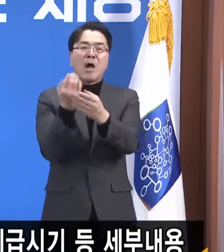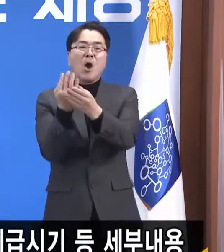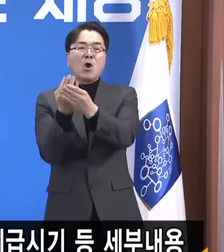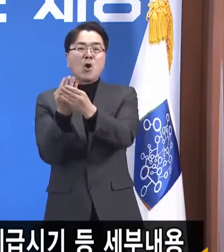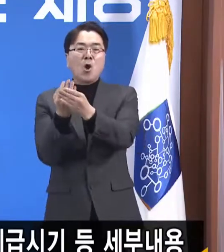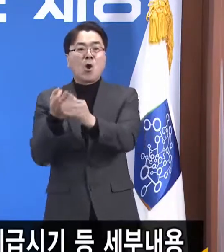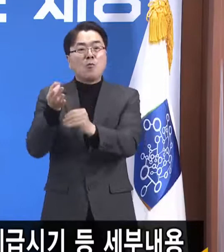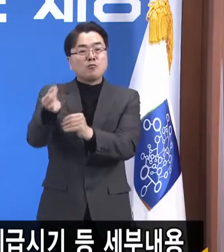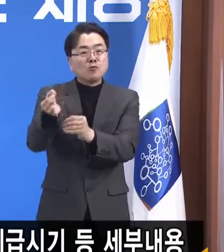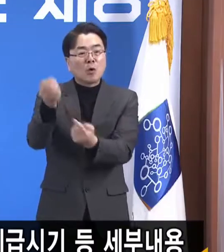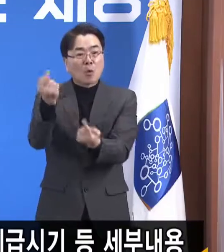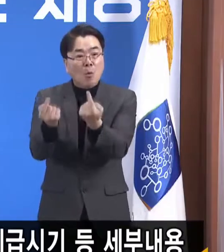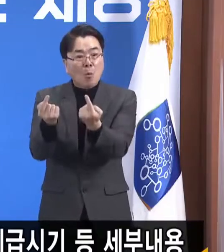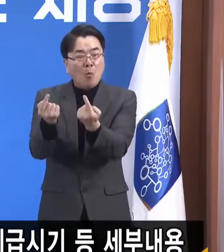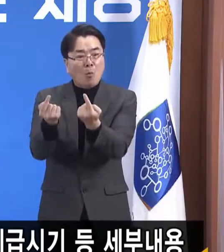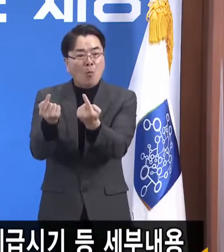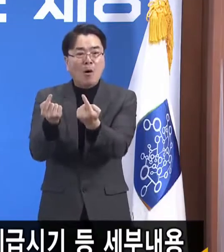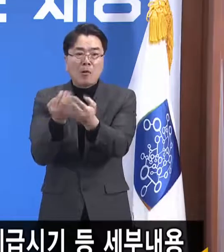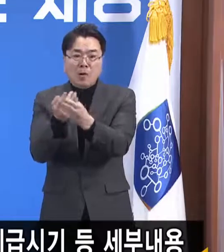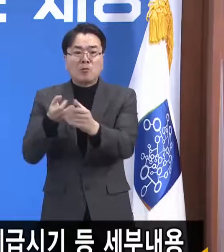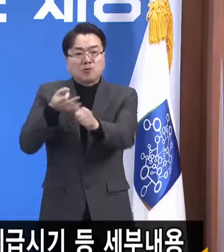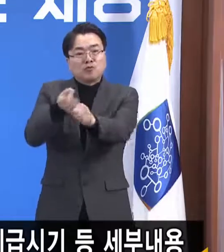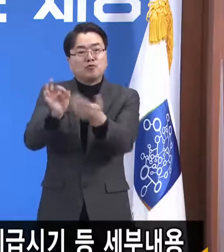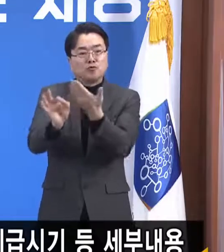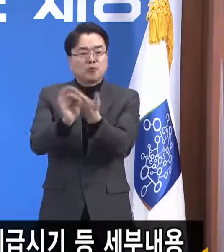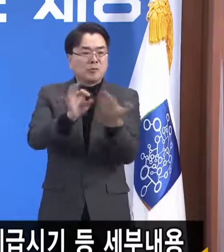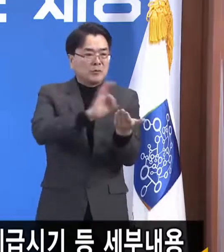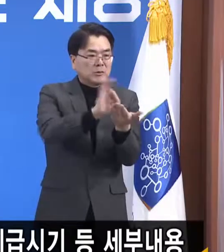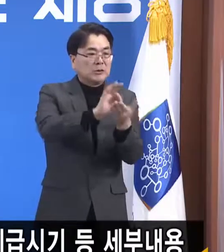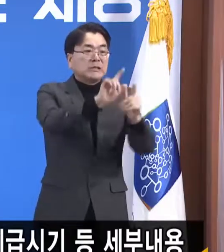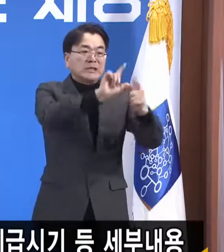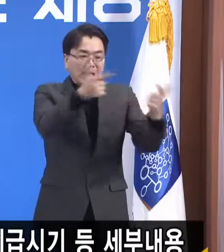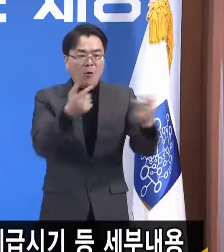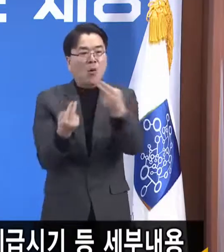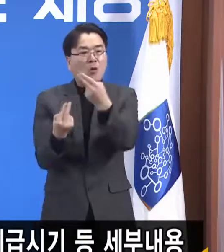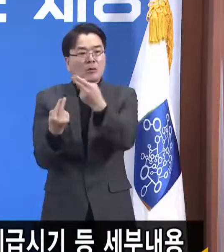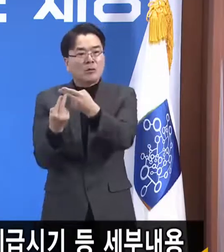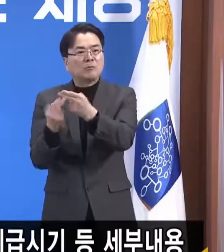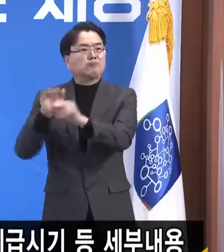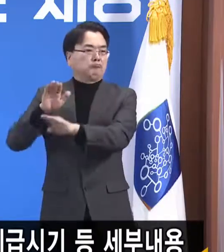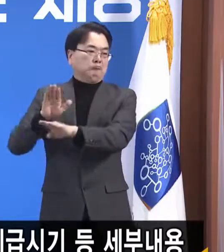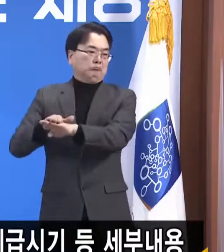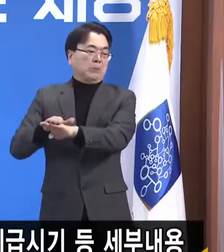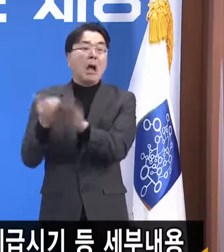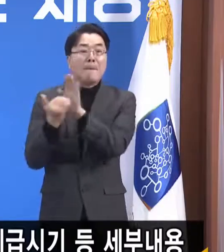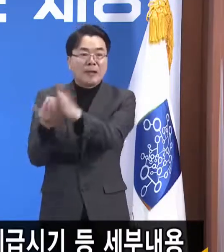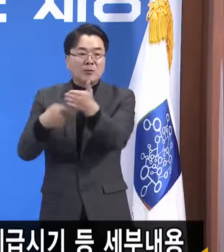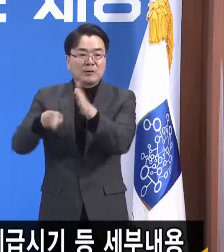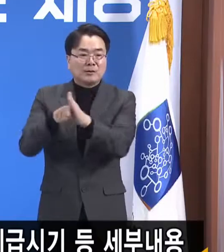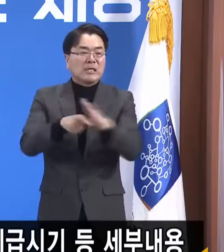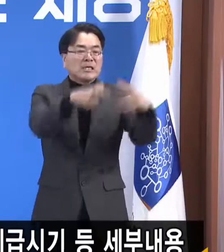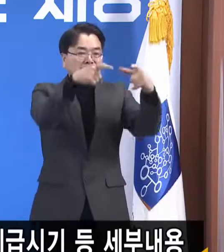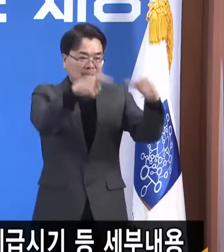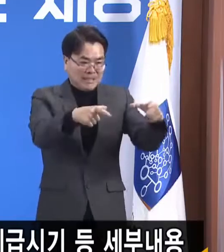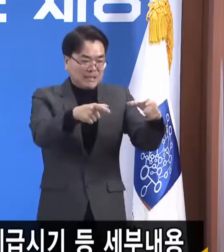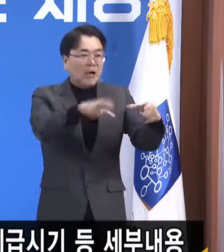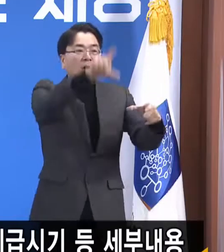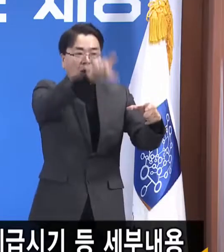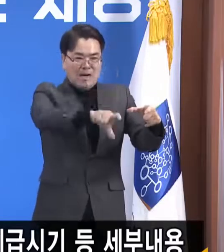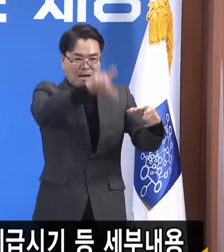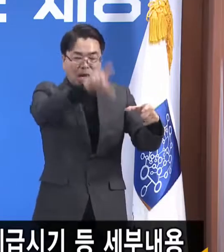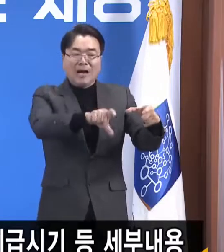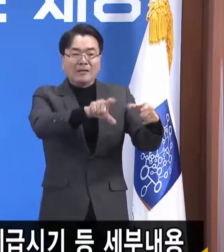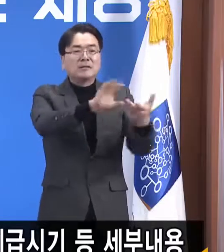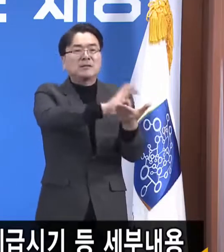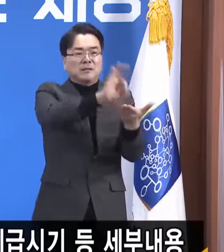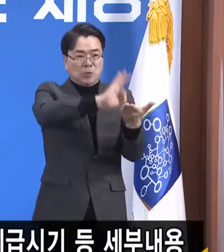사용되지 않고 축장되는 즉 저축되는 그런 것을 막기 위해서는 지역화폐로 전 국민에게 지급하는